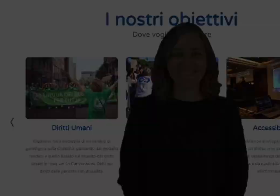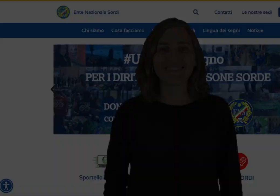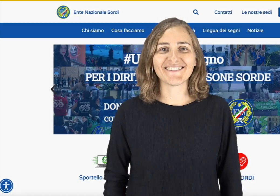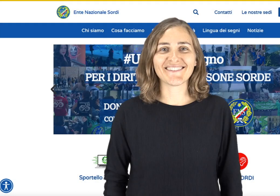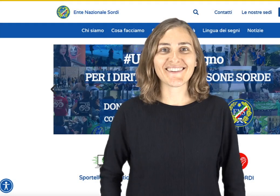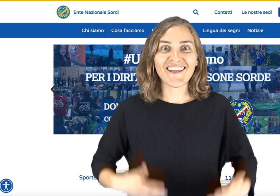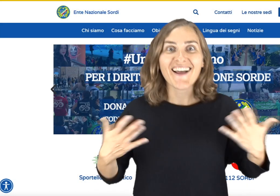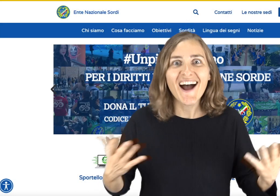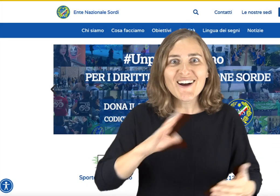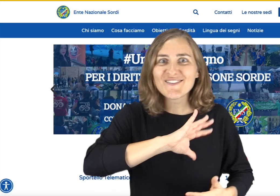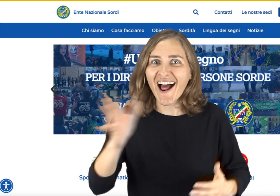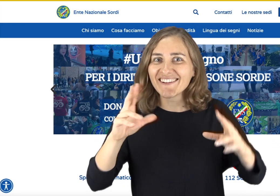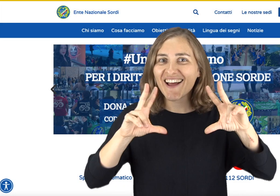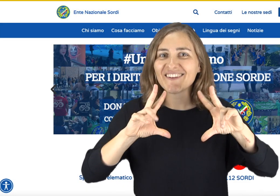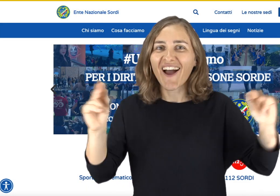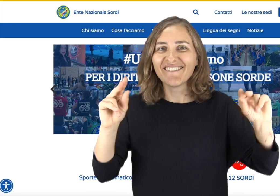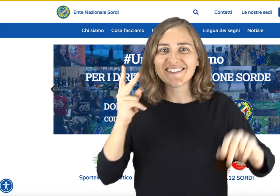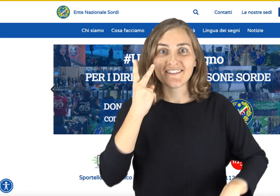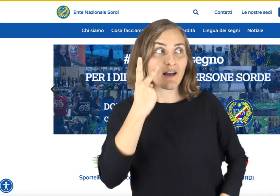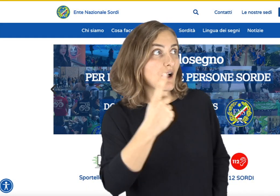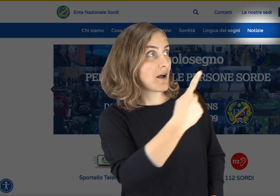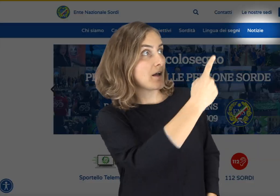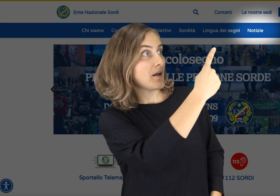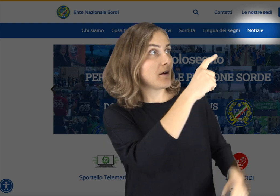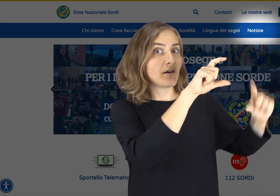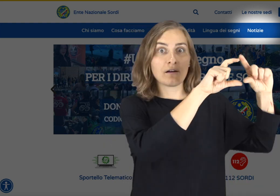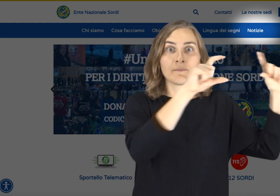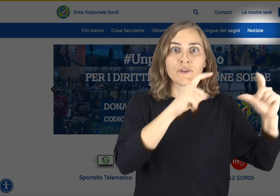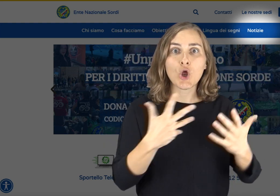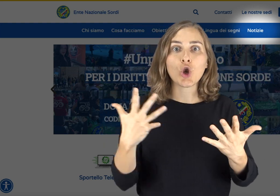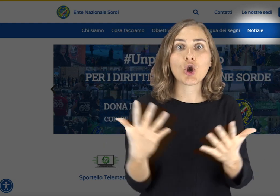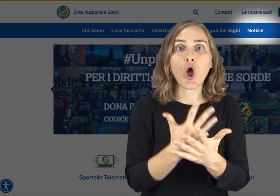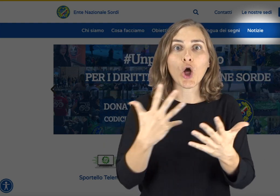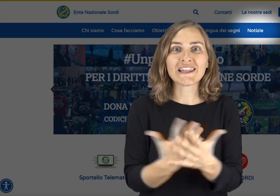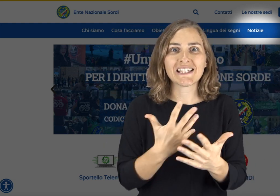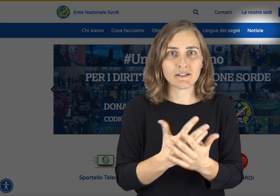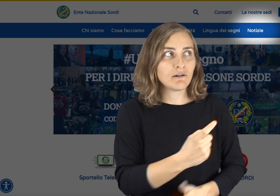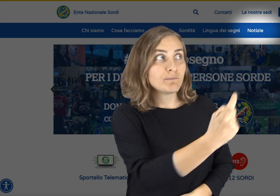Un'altra innovazione. Cliccando sulla voce Notizie nel menu, si accede all'archivio.